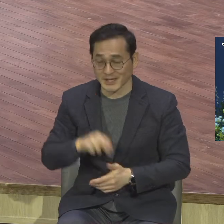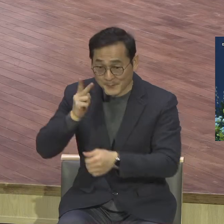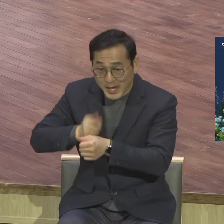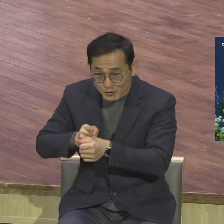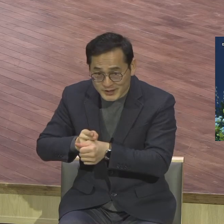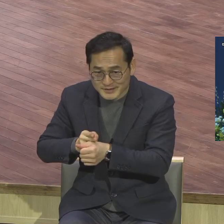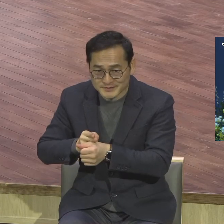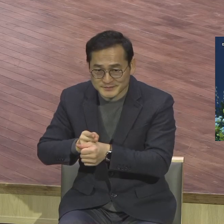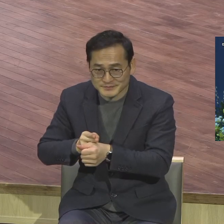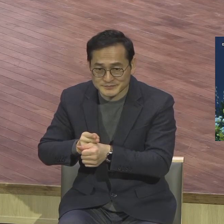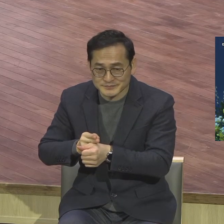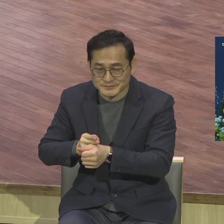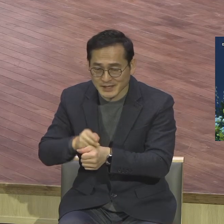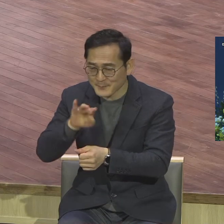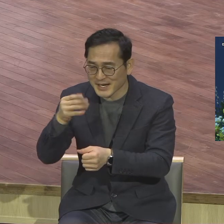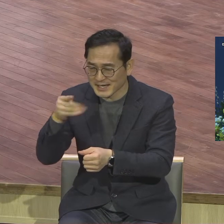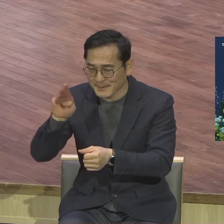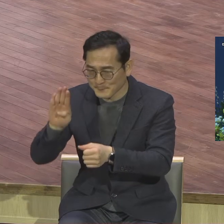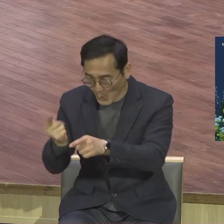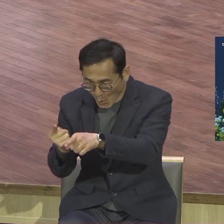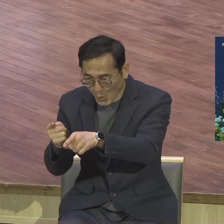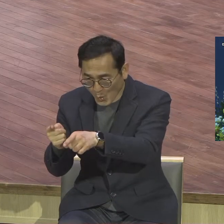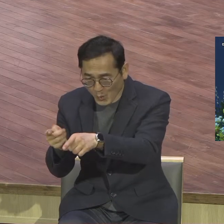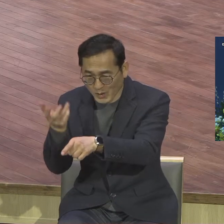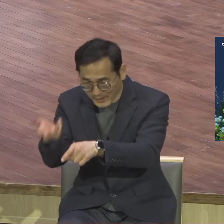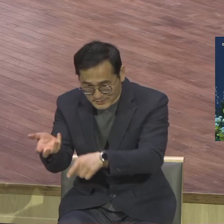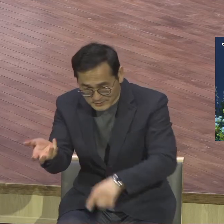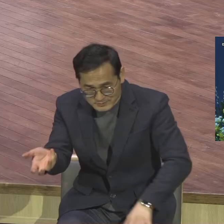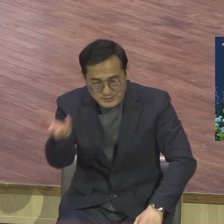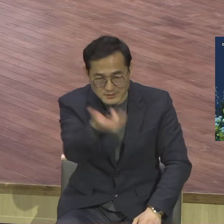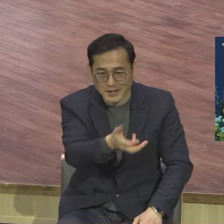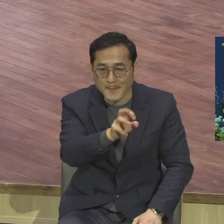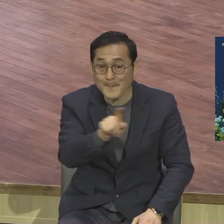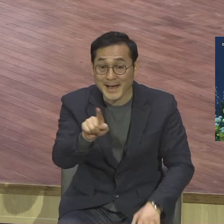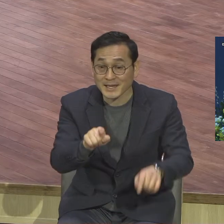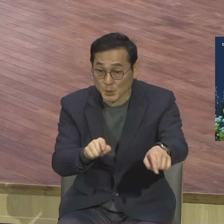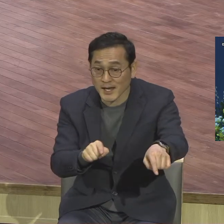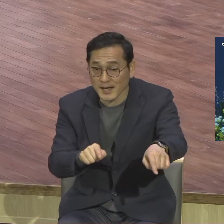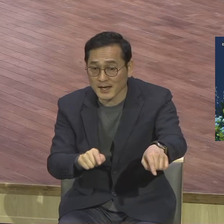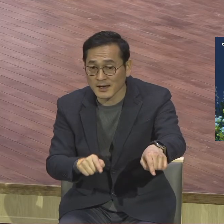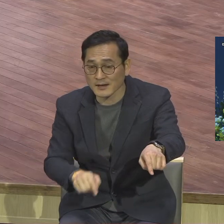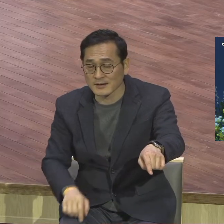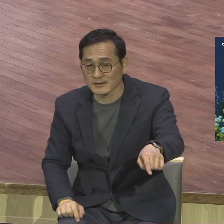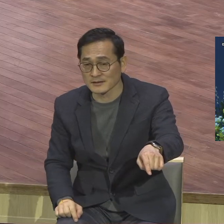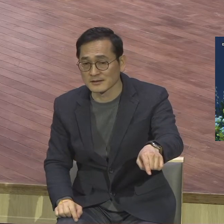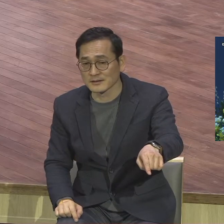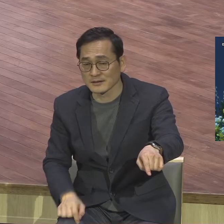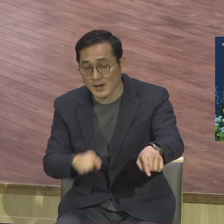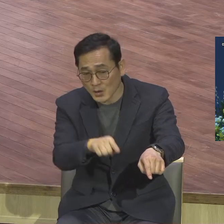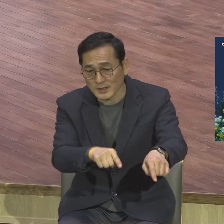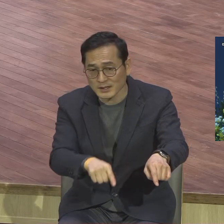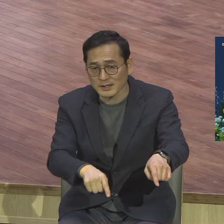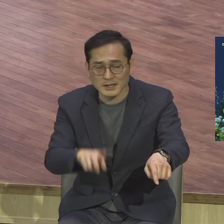성인 빌리포를 거쳐서 이제 들어간 곳이 마게토냐인데 이곳에서 3주 동안 그렇게